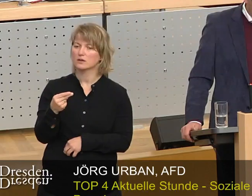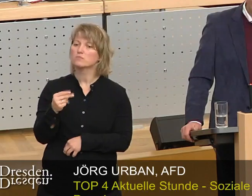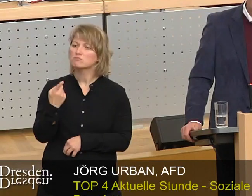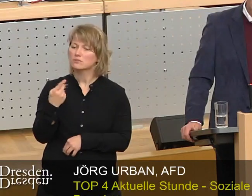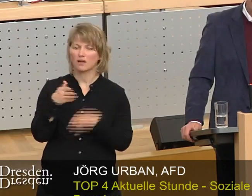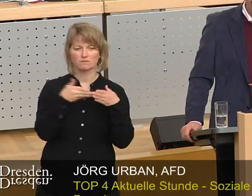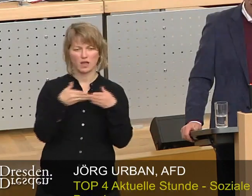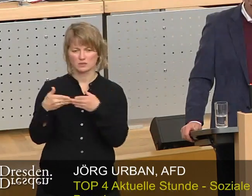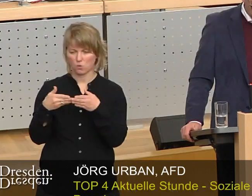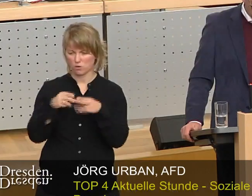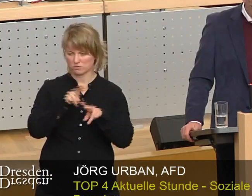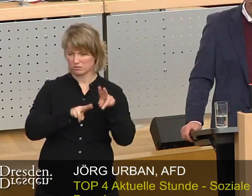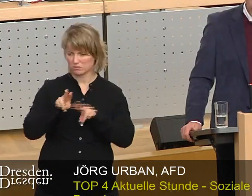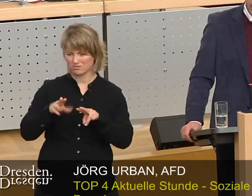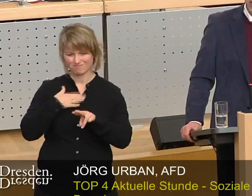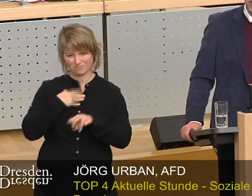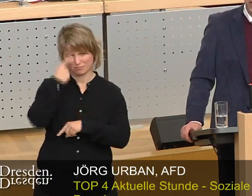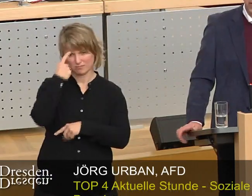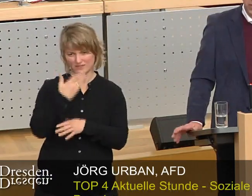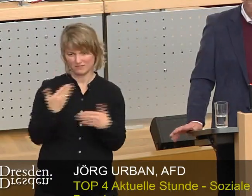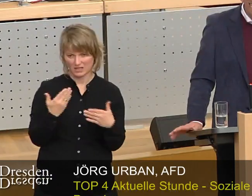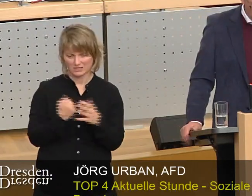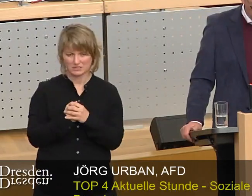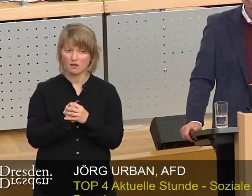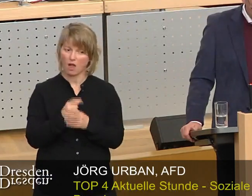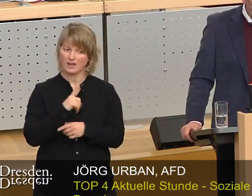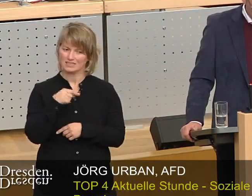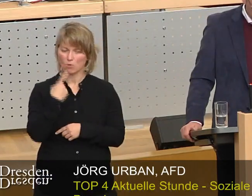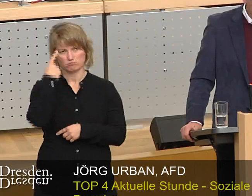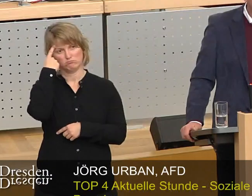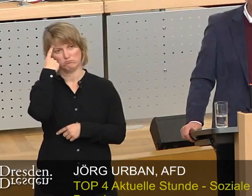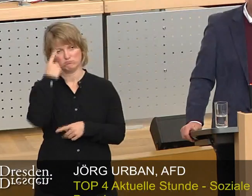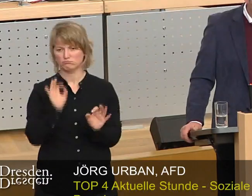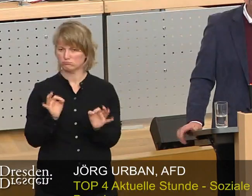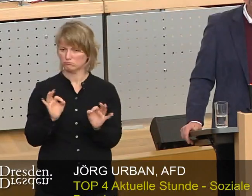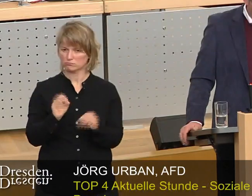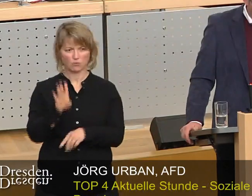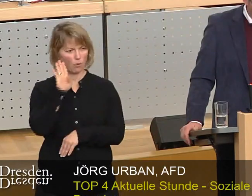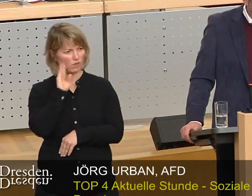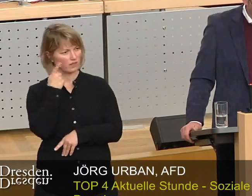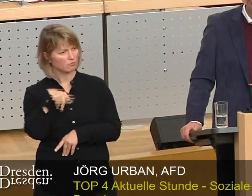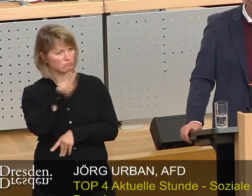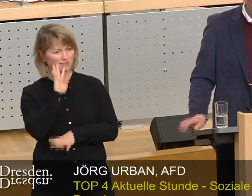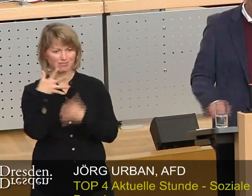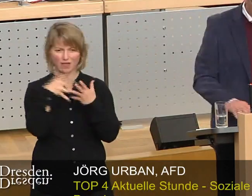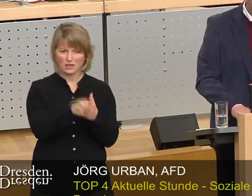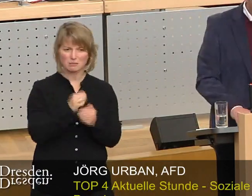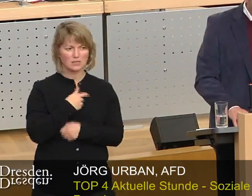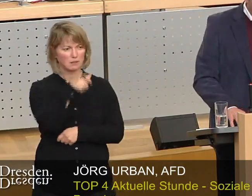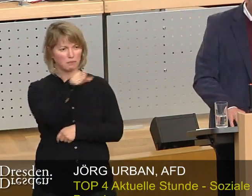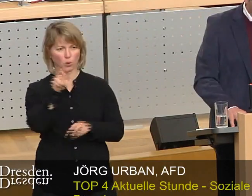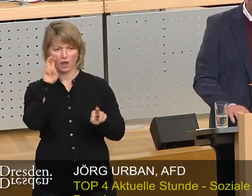verschiedenen Fraktionen zu dem Thema stehen, das ist theoretisch eine gute Sache. Das klingt nach Transparenz und auch nach Bürgernähe.